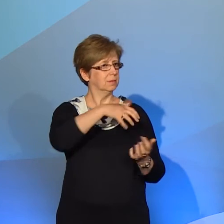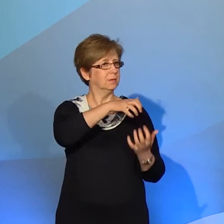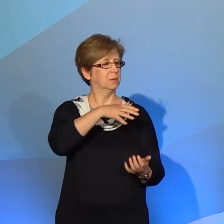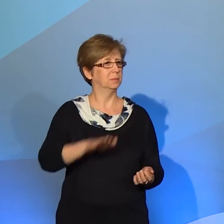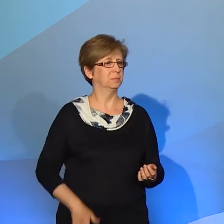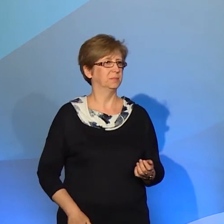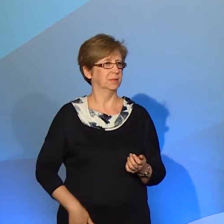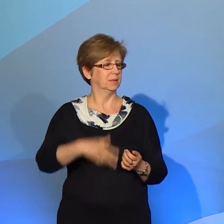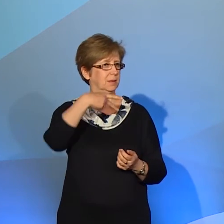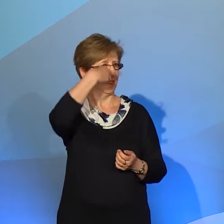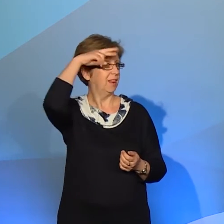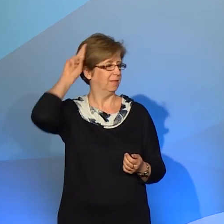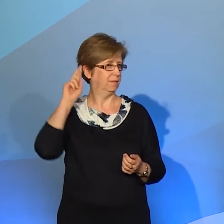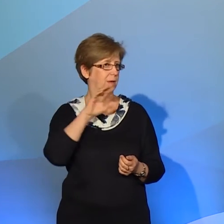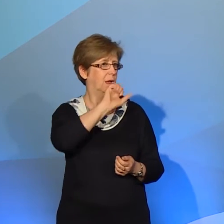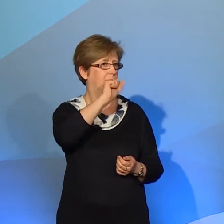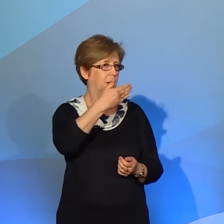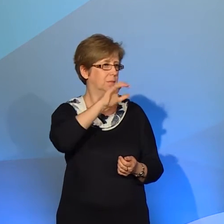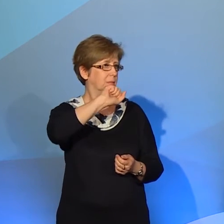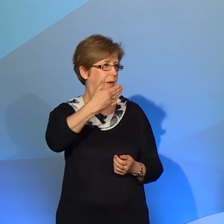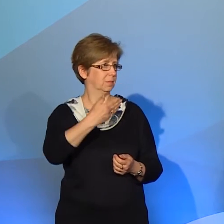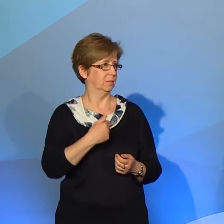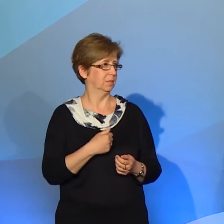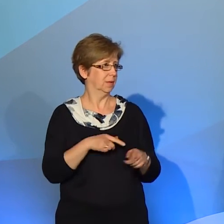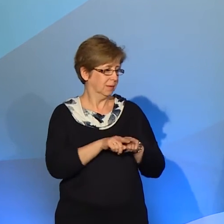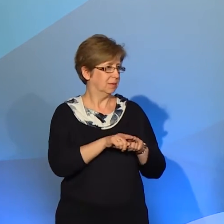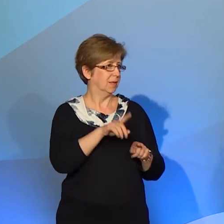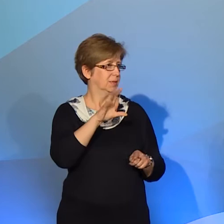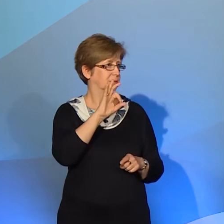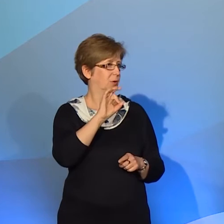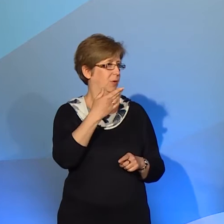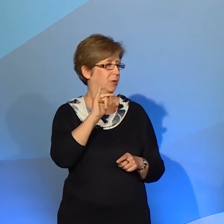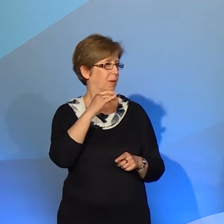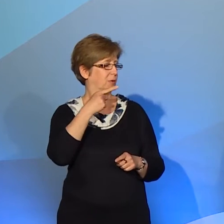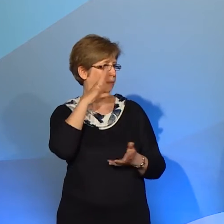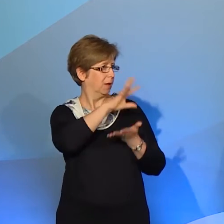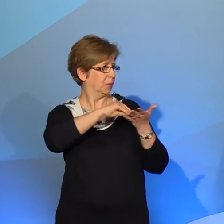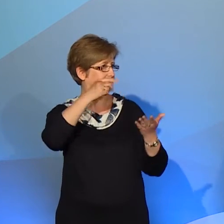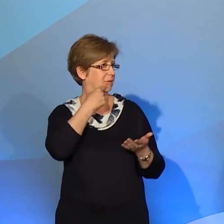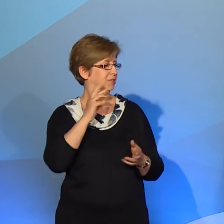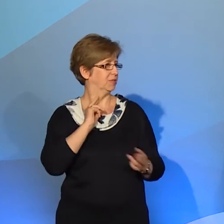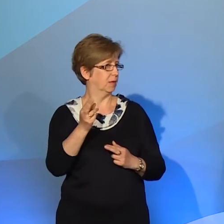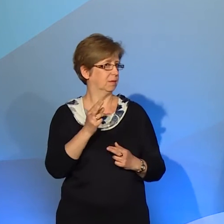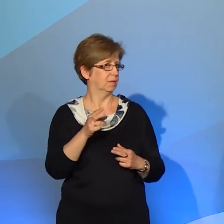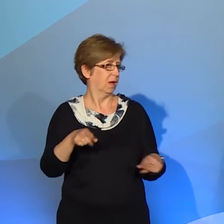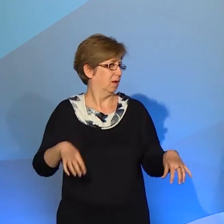Am, am. Też onomatopeiczne, wydawałoby się, każdy powinien się domyślić, Państwo nigdy by na to nie wpadli.